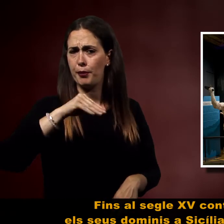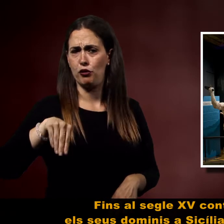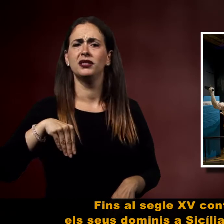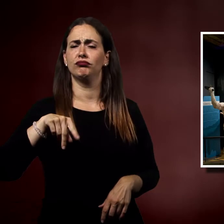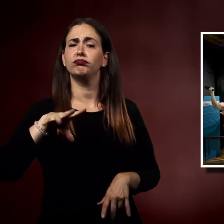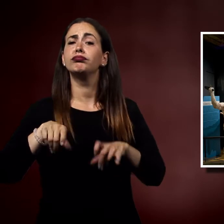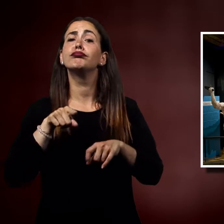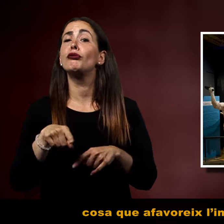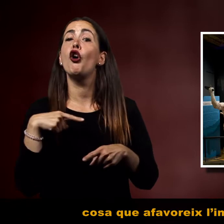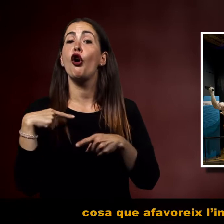l'impuls del comerç.